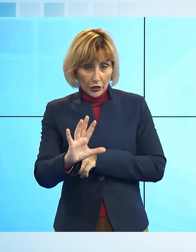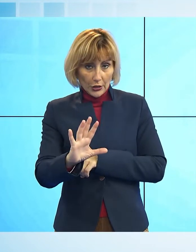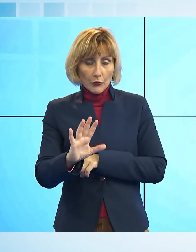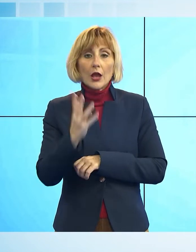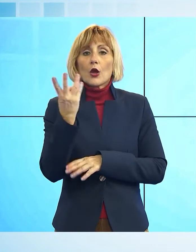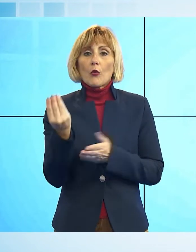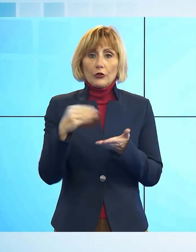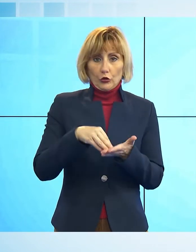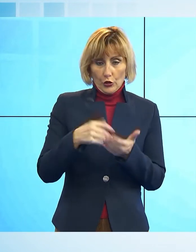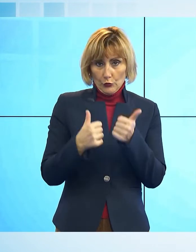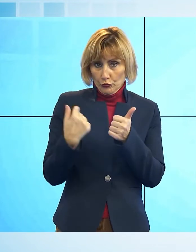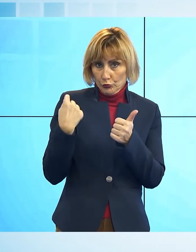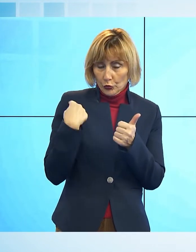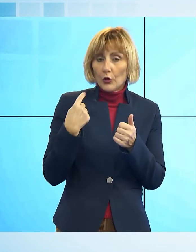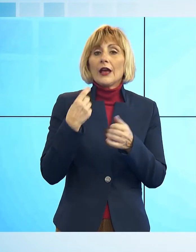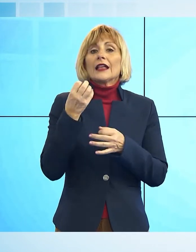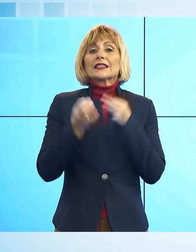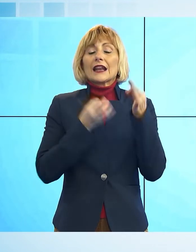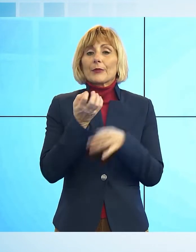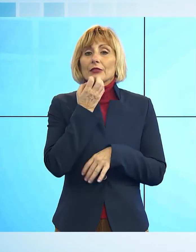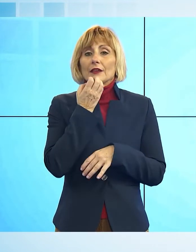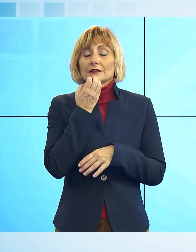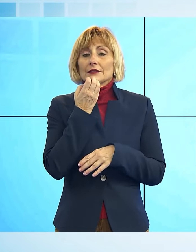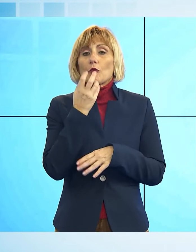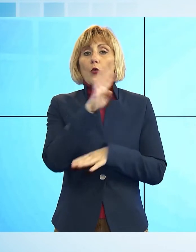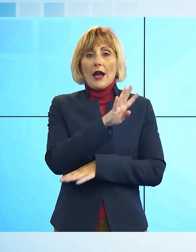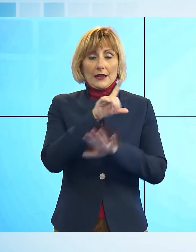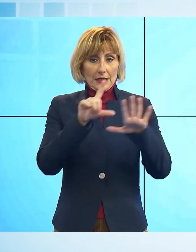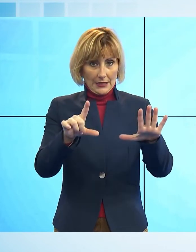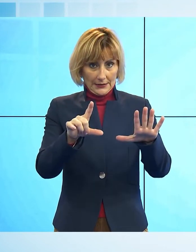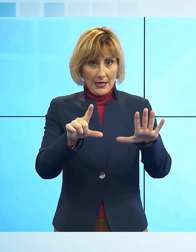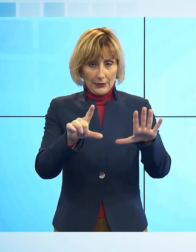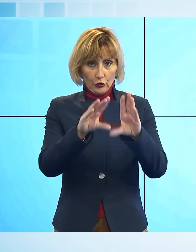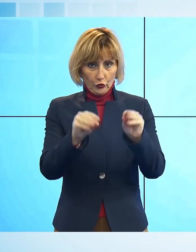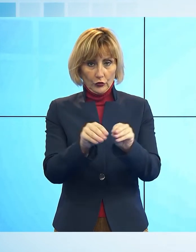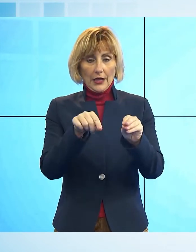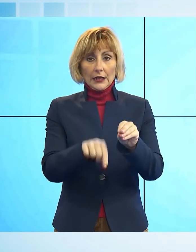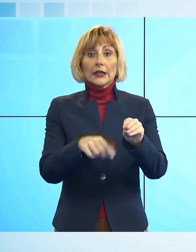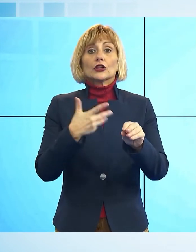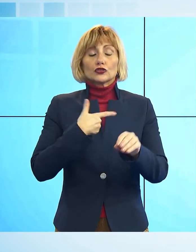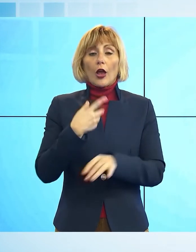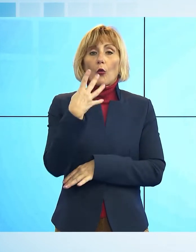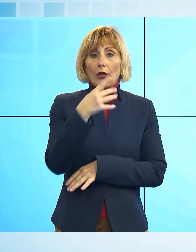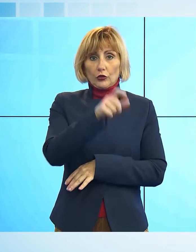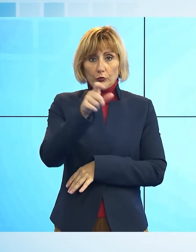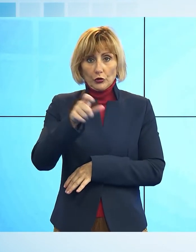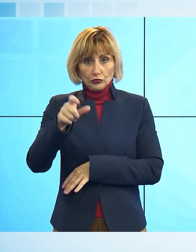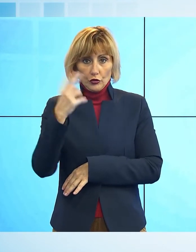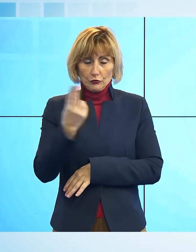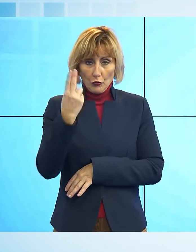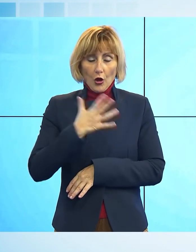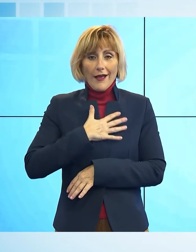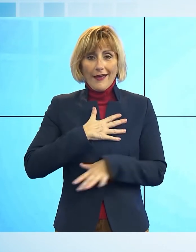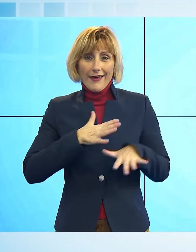rispetto a ieri, quelli in terapia intensiva 47. Si registrano anche 4 decessi con un'età media di 85